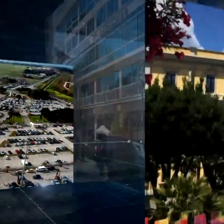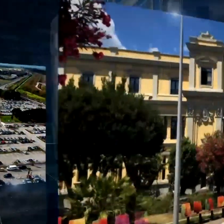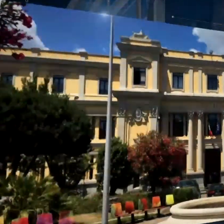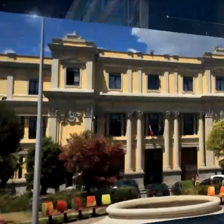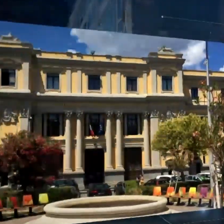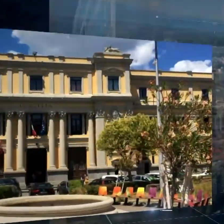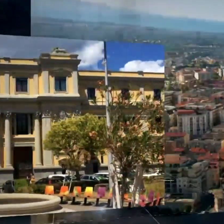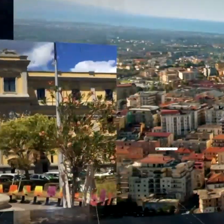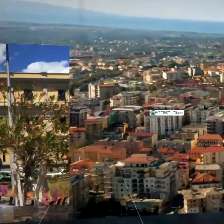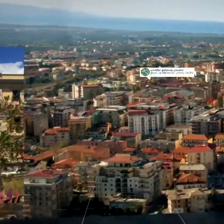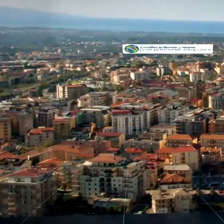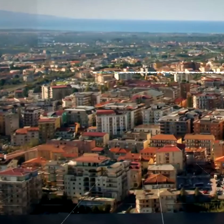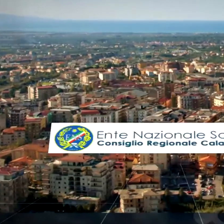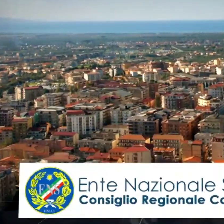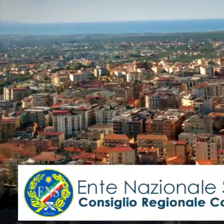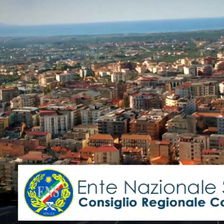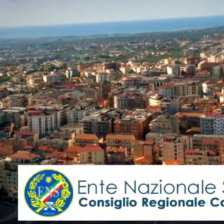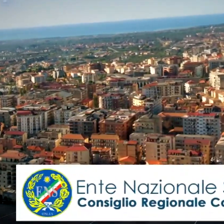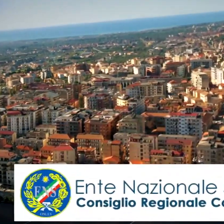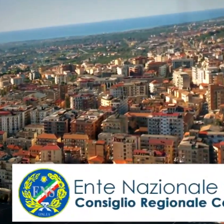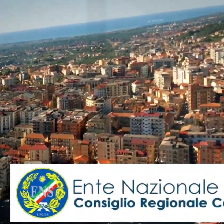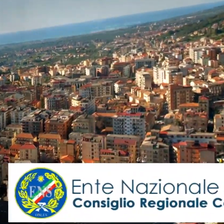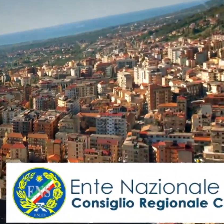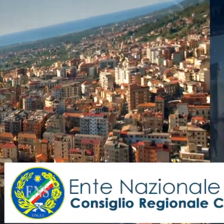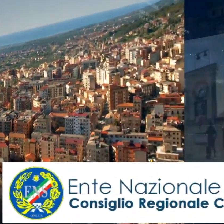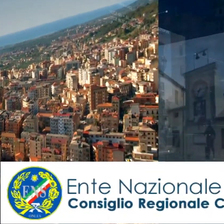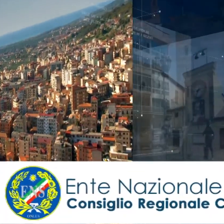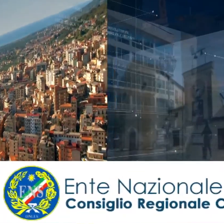Grazie a tutti.